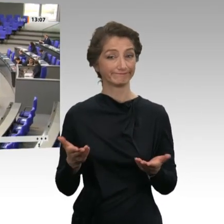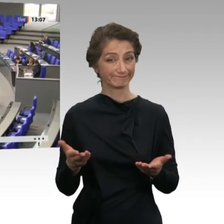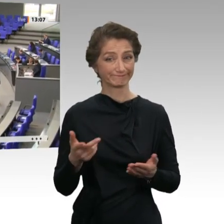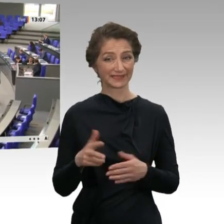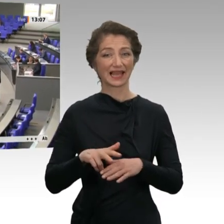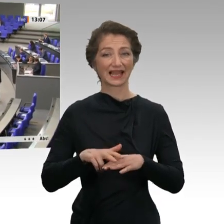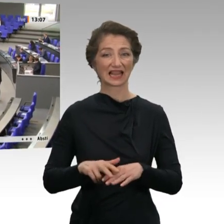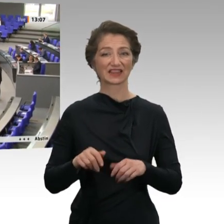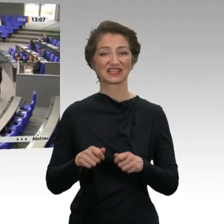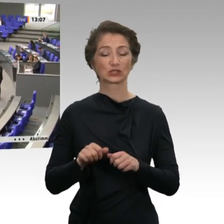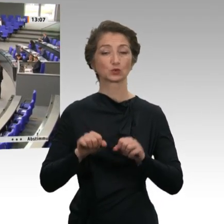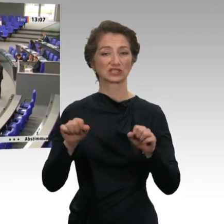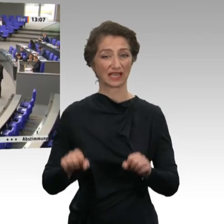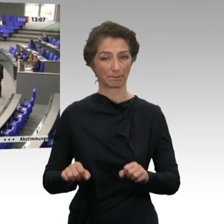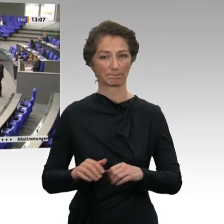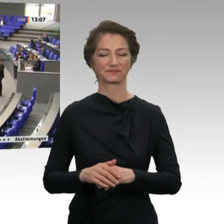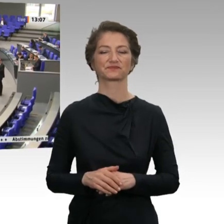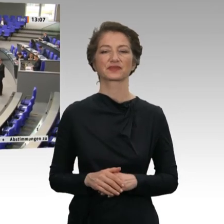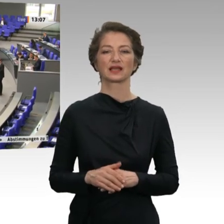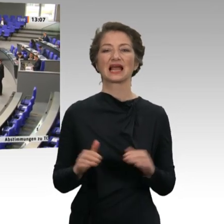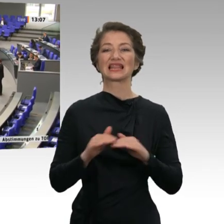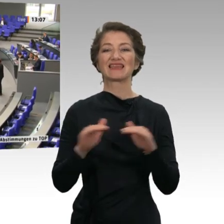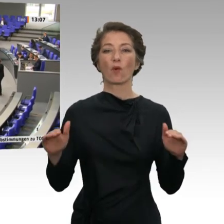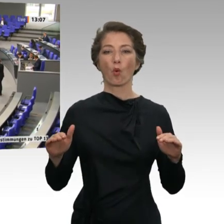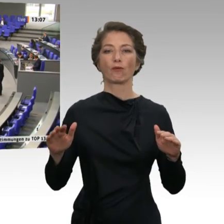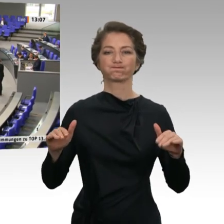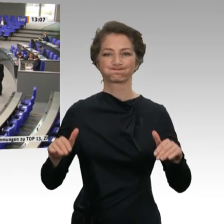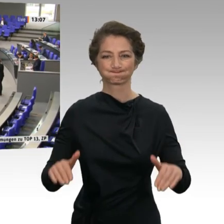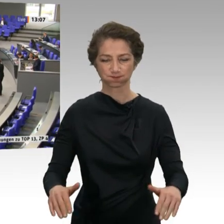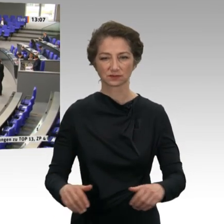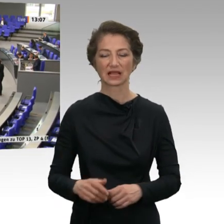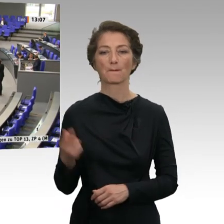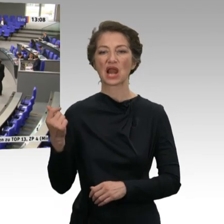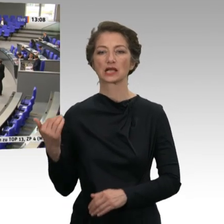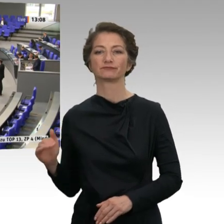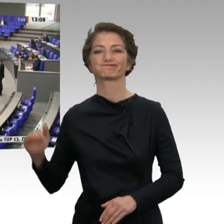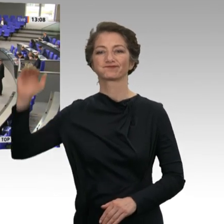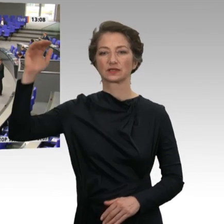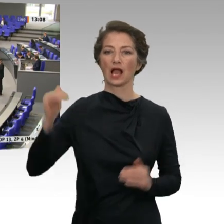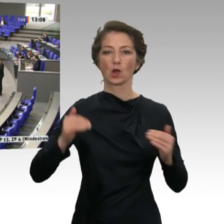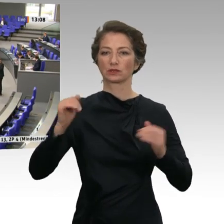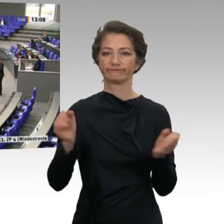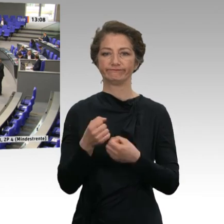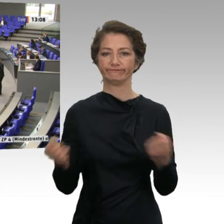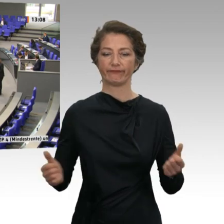sinkt ständig. Die Rentenauszahlungen kommen mit den explodierenden Preisen gar nicht mehr hinterher. Daraus entsteht natürlich ein